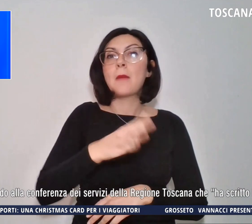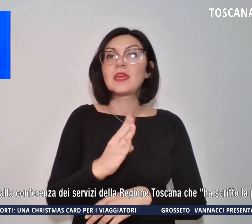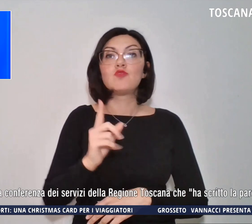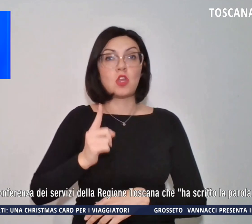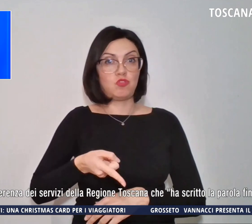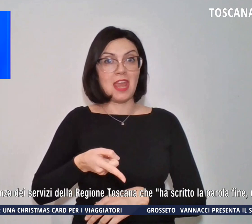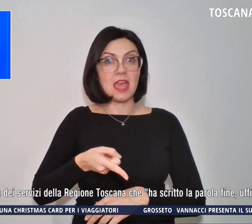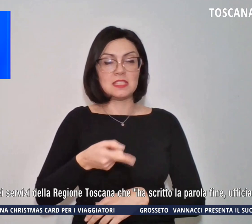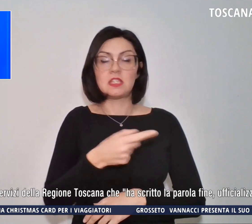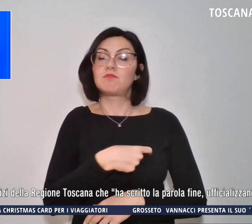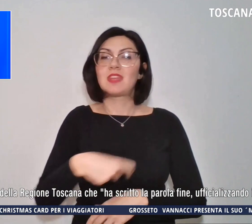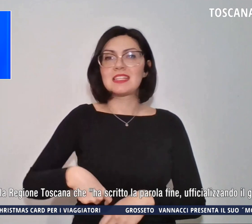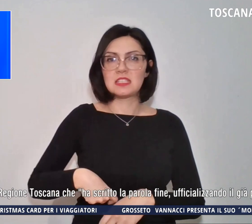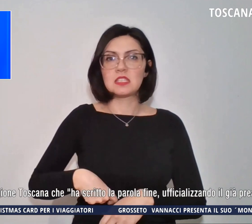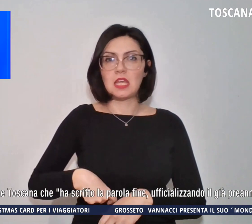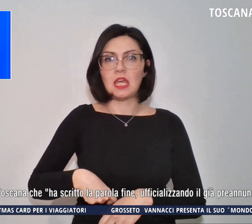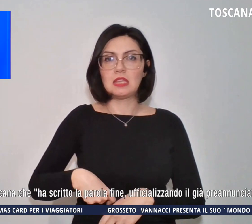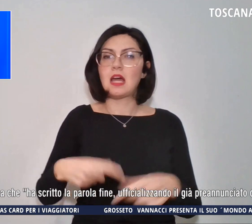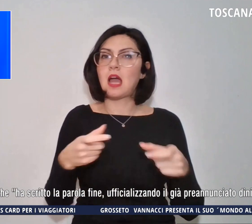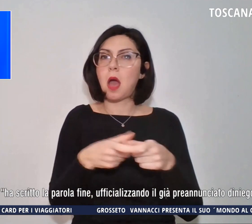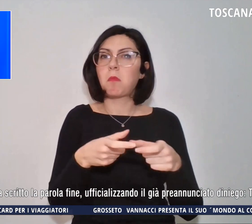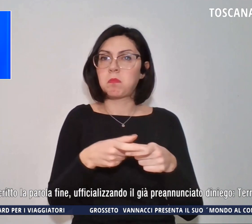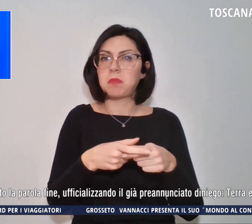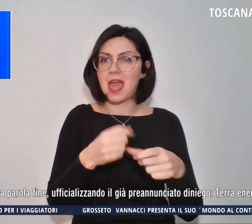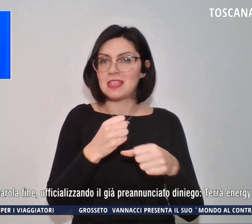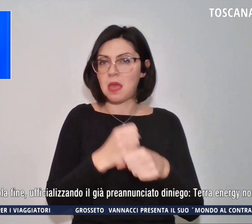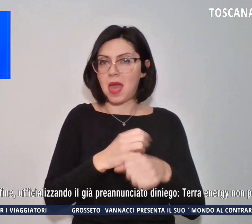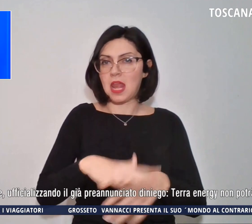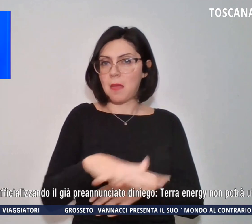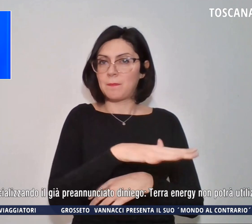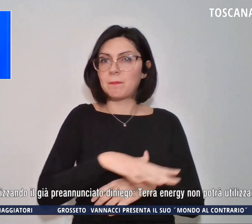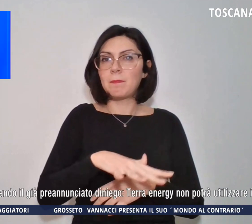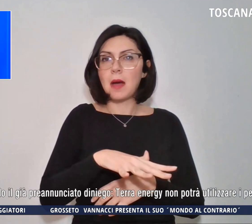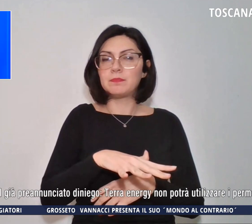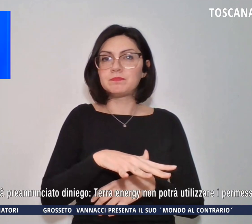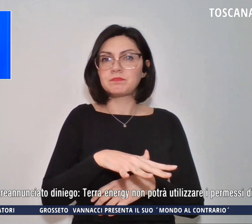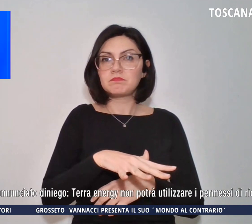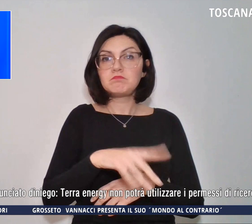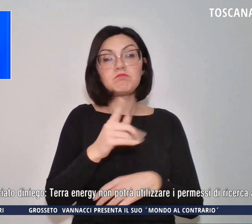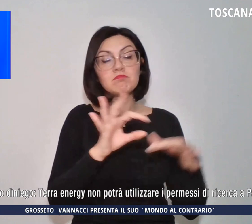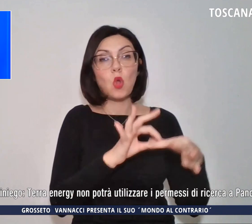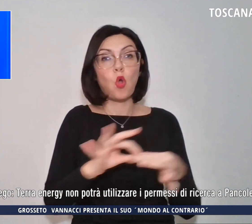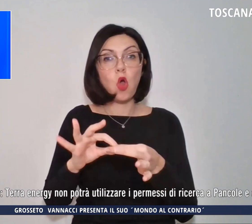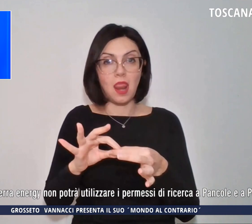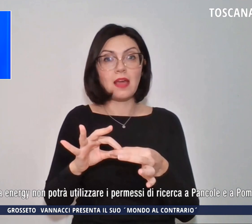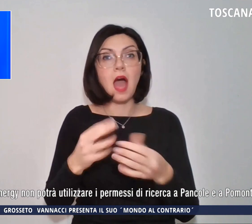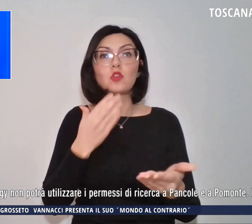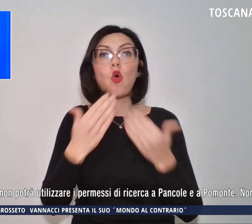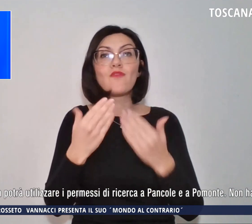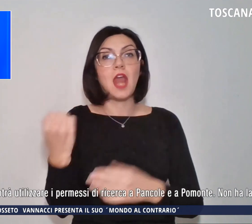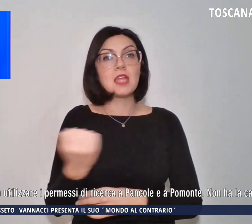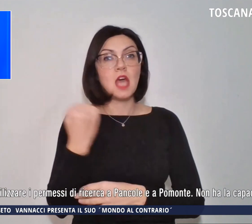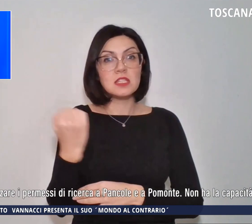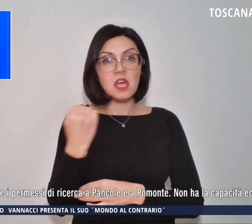sindaca del paese Maremmano, riguardo alla conferenza dei servizi della